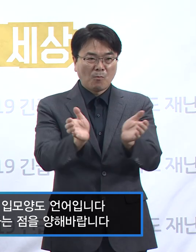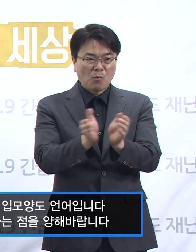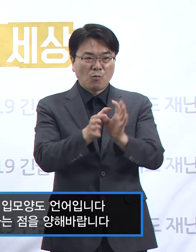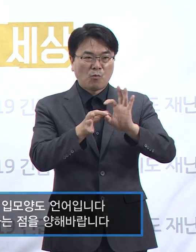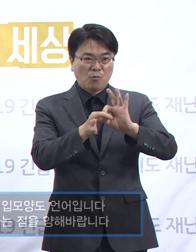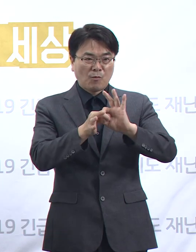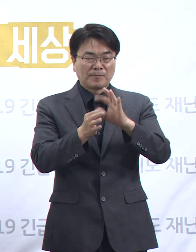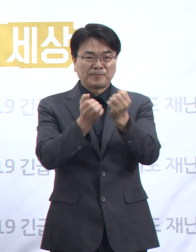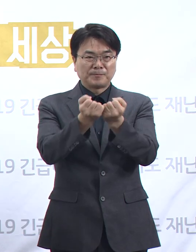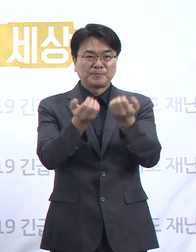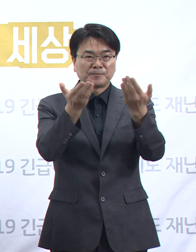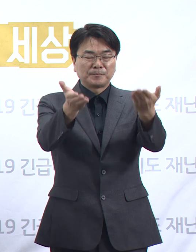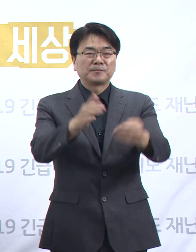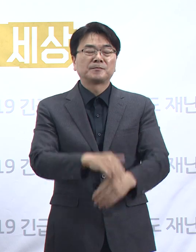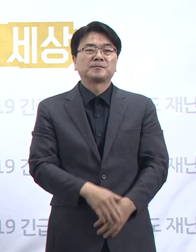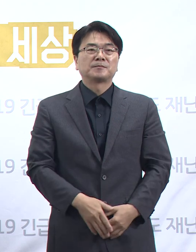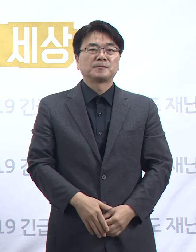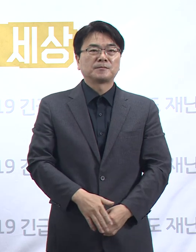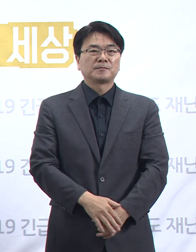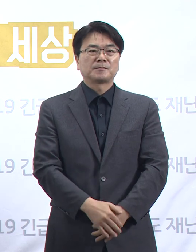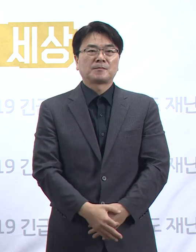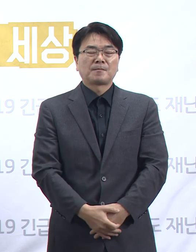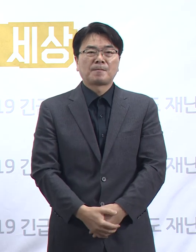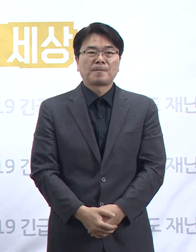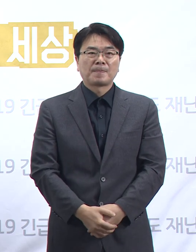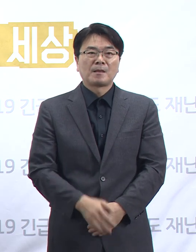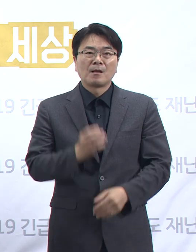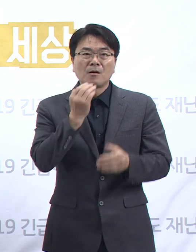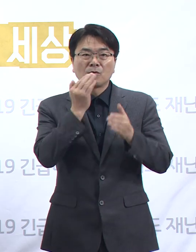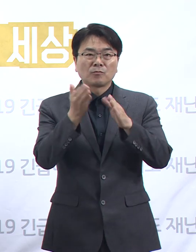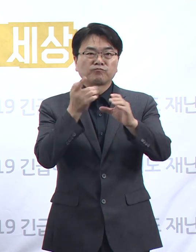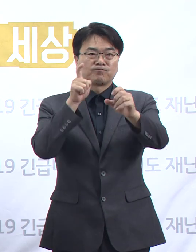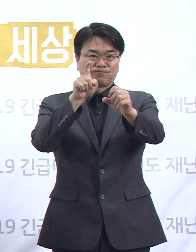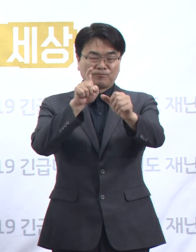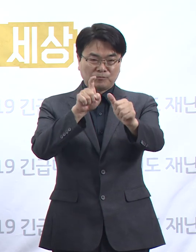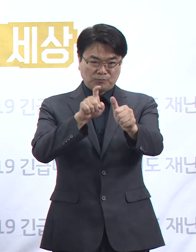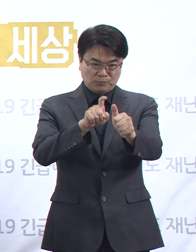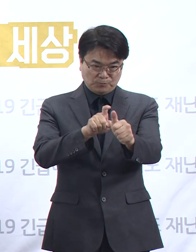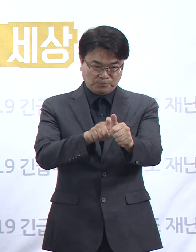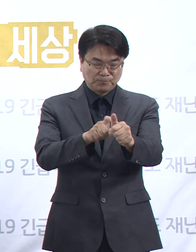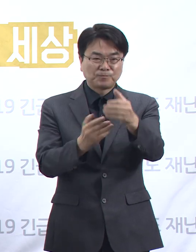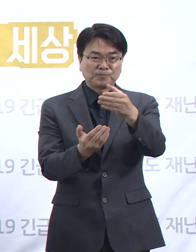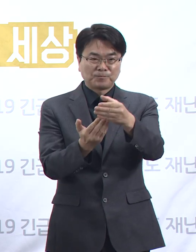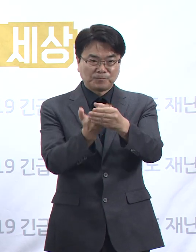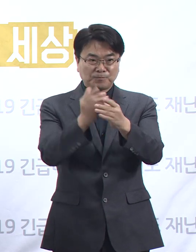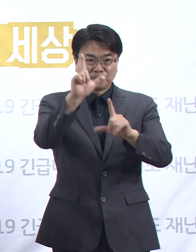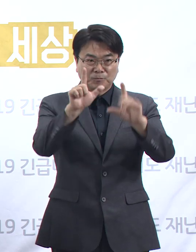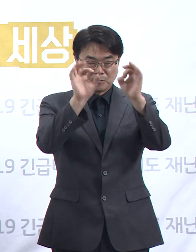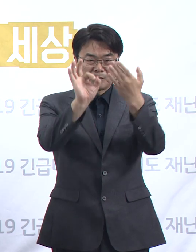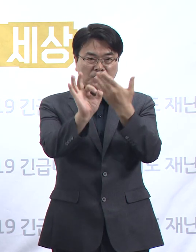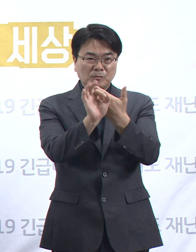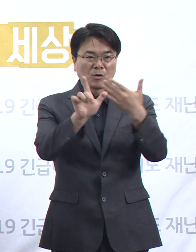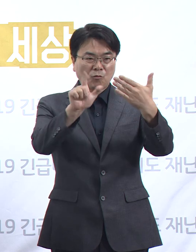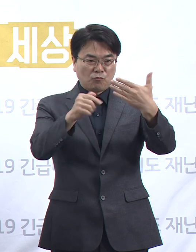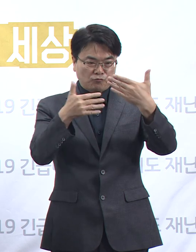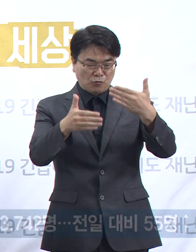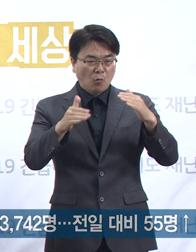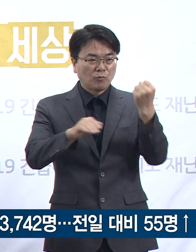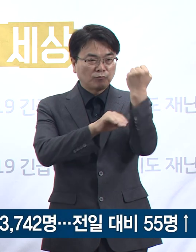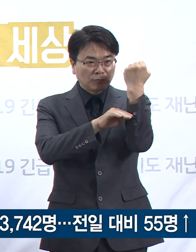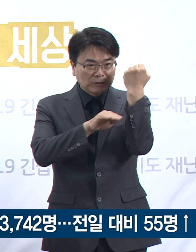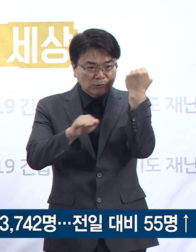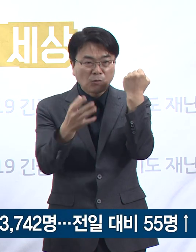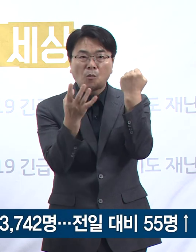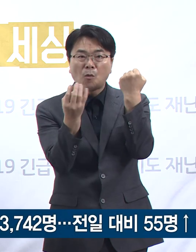정례 기자회견을 시작하겠습니다. 경기도 확진자 발생 현황입니다. 9월 9일 0시 기준 경기도